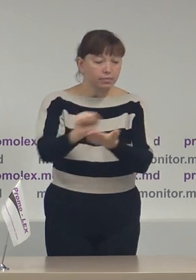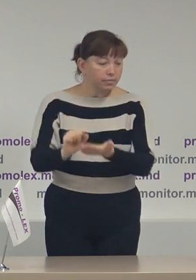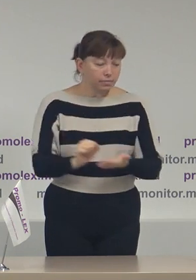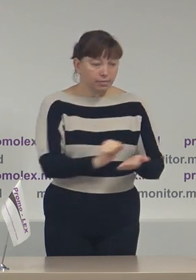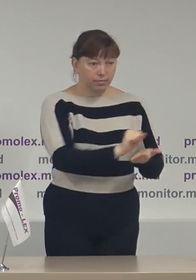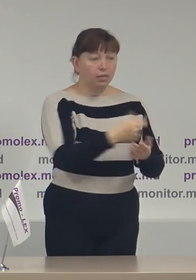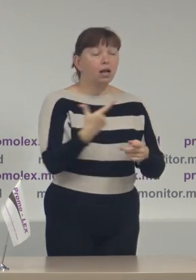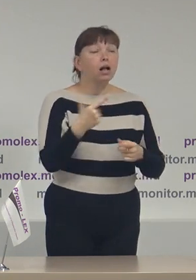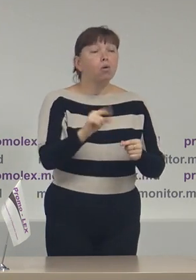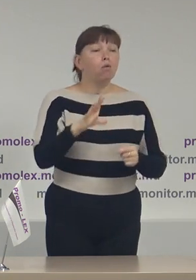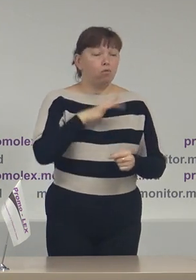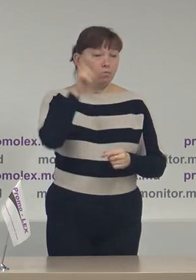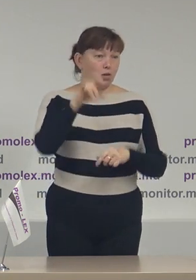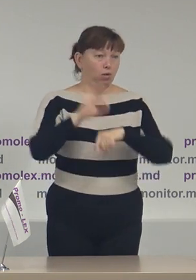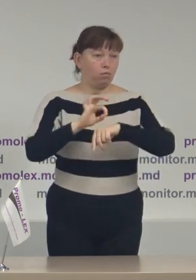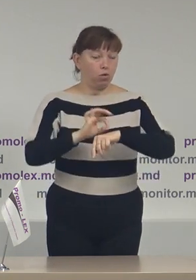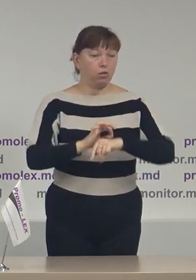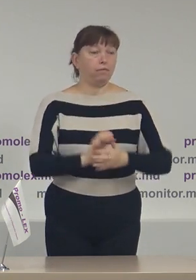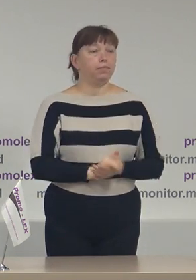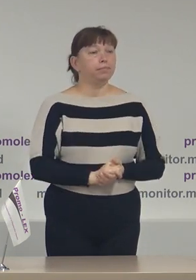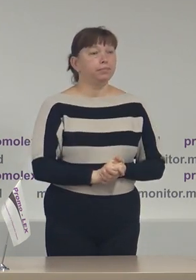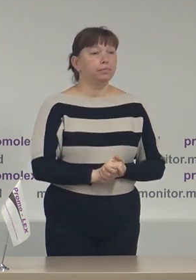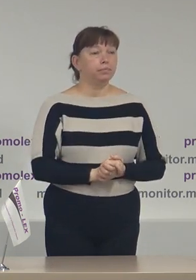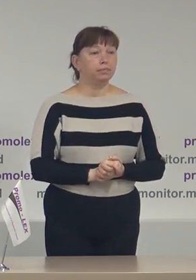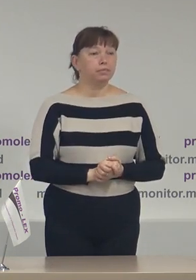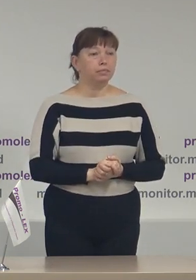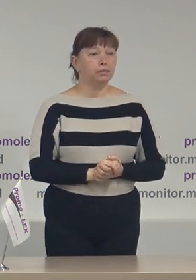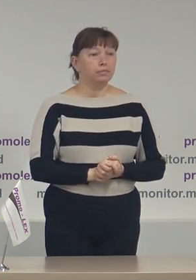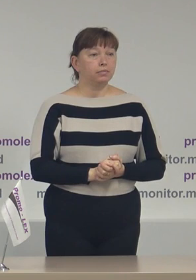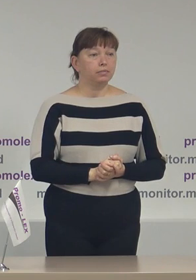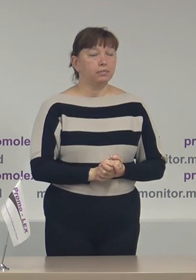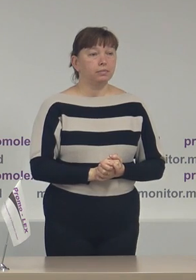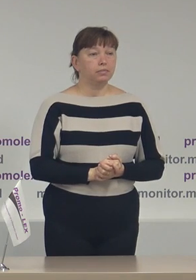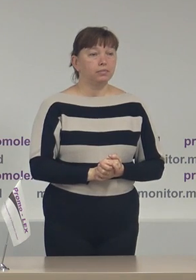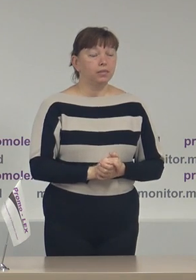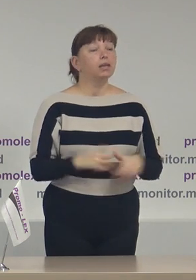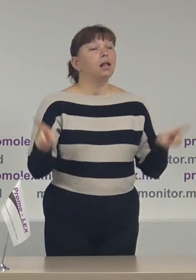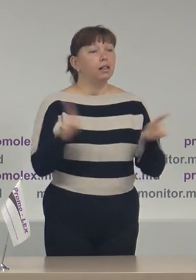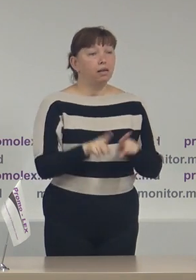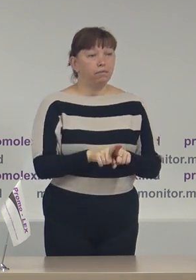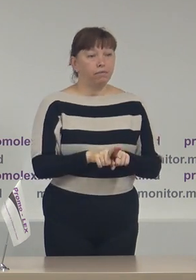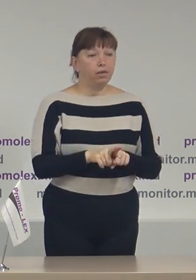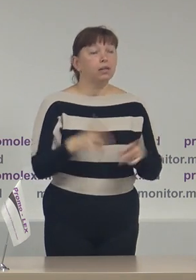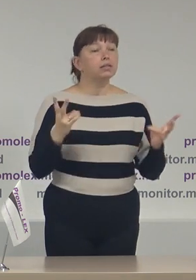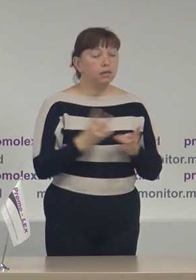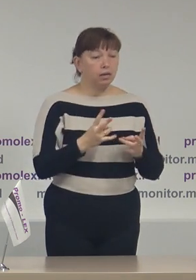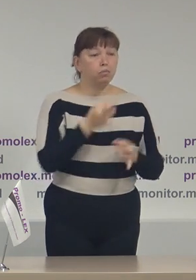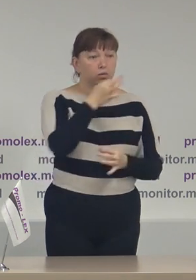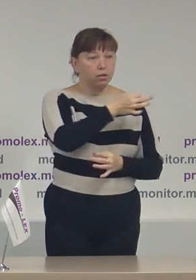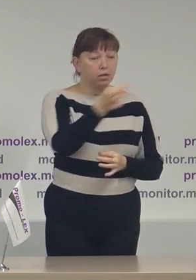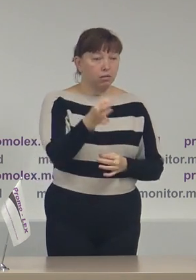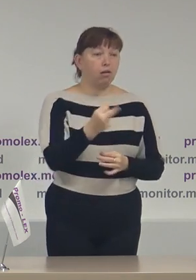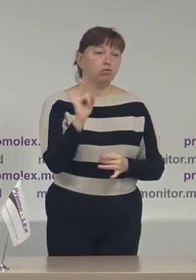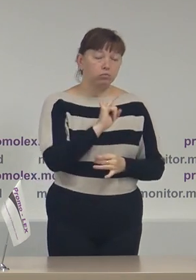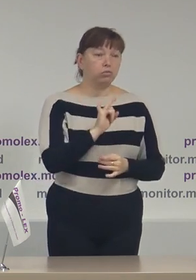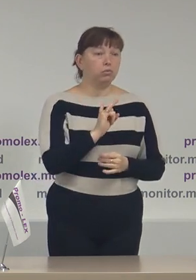în contact persoana respectivă. La fel, trebuie să atragem și să